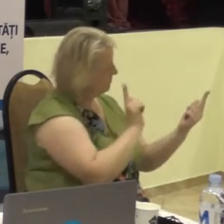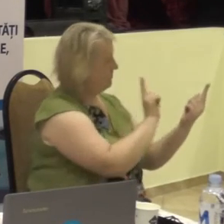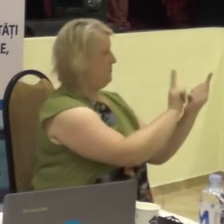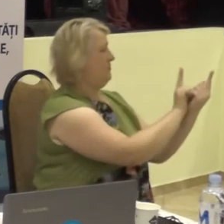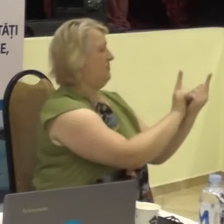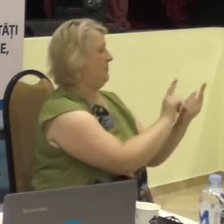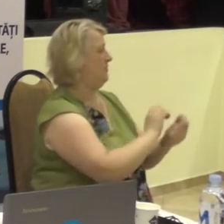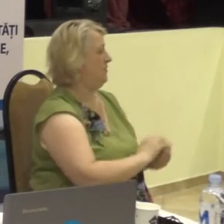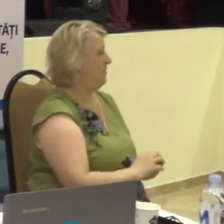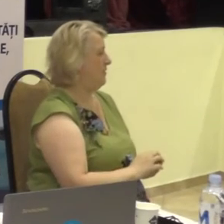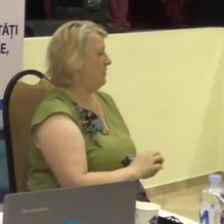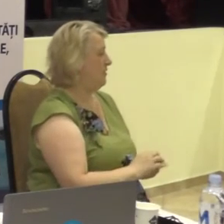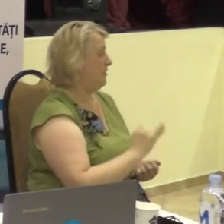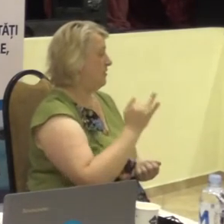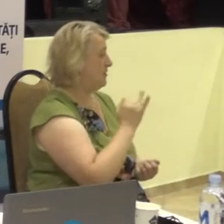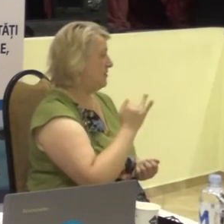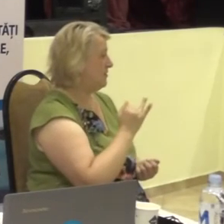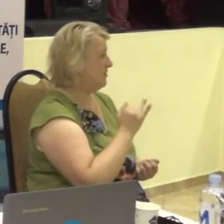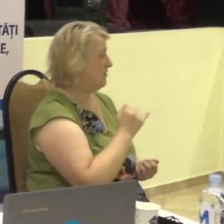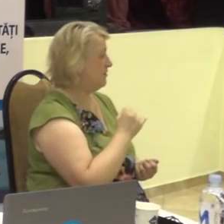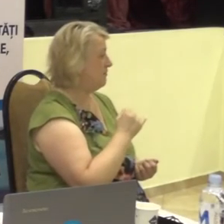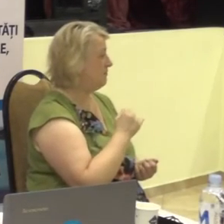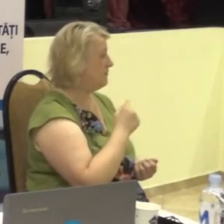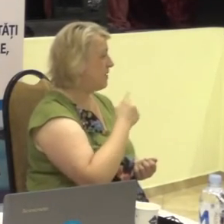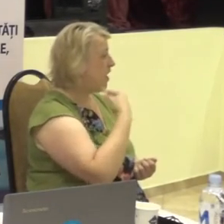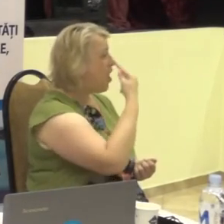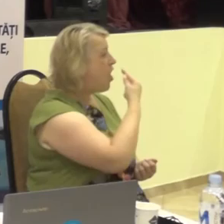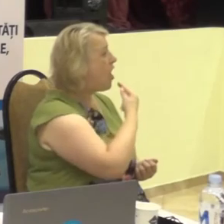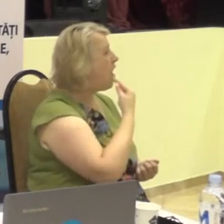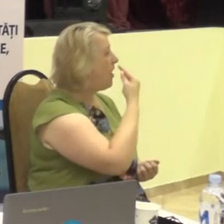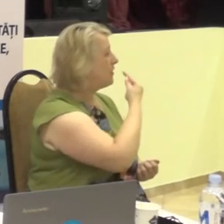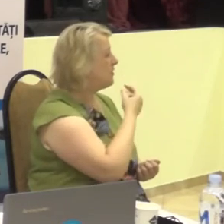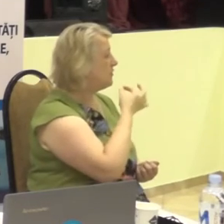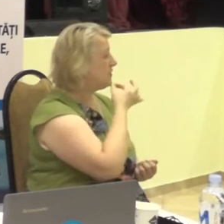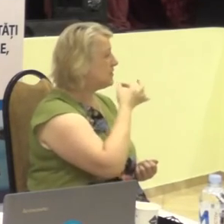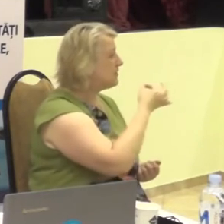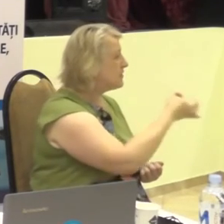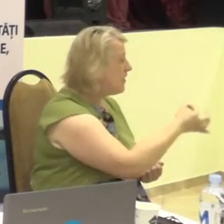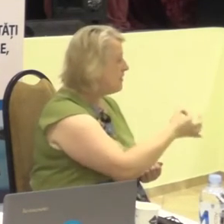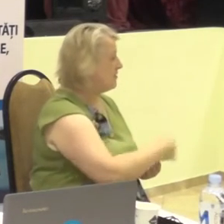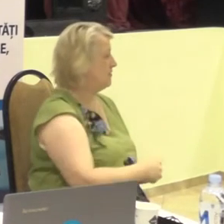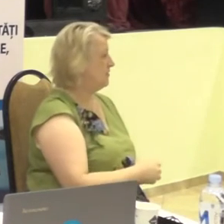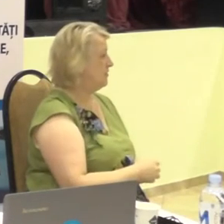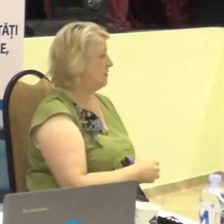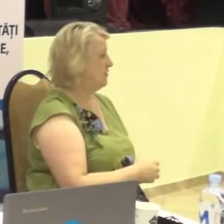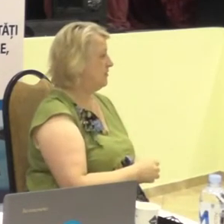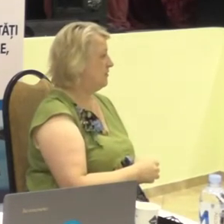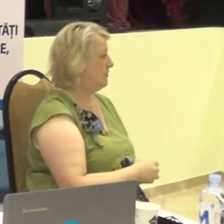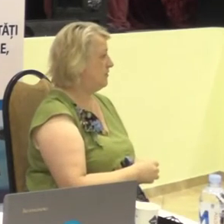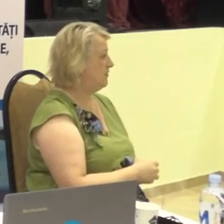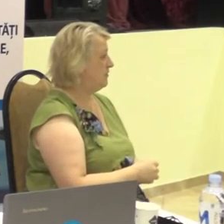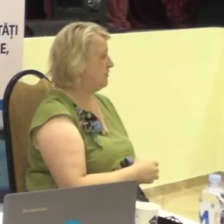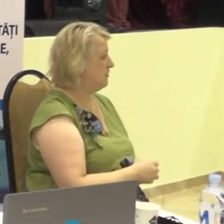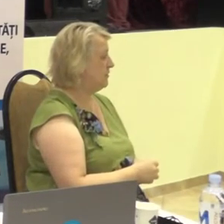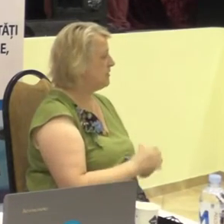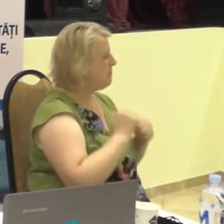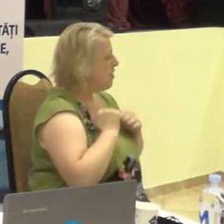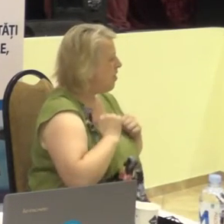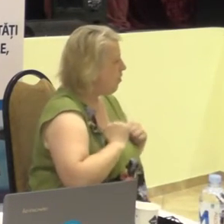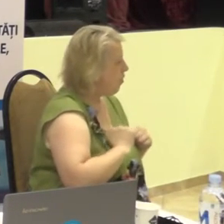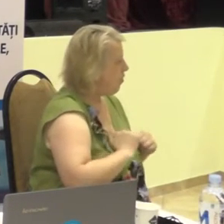și îți pronunțați clar cu articulația buzilor, rar,